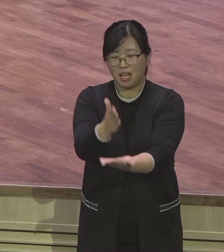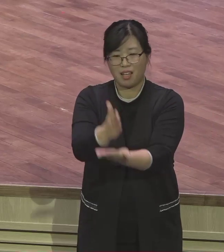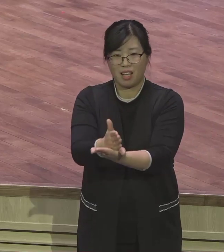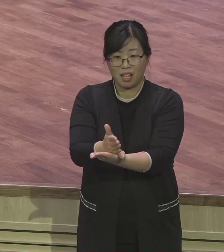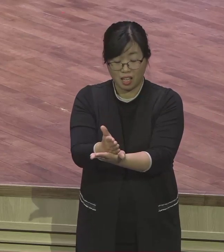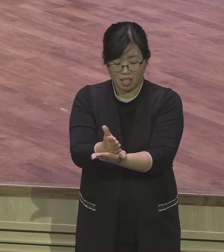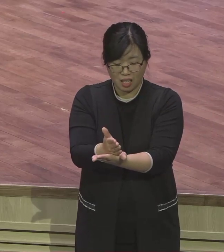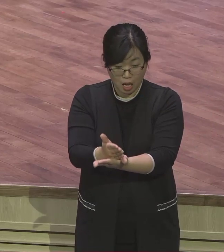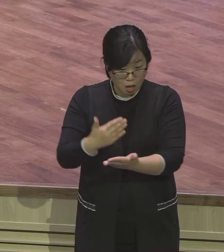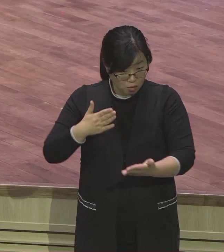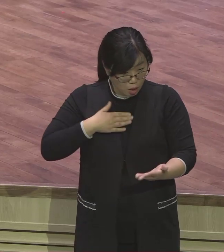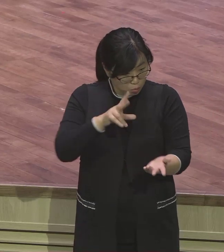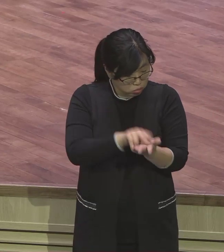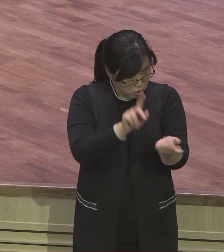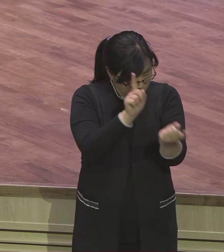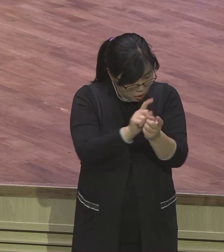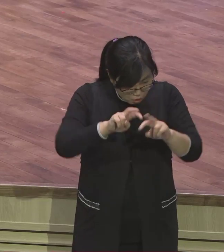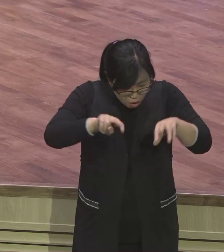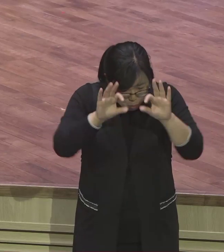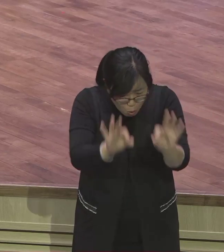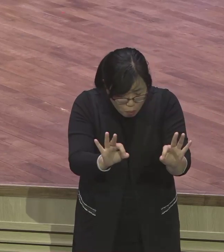있단 말이에요 그 보석이 숨겨져 있단 말이에요